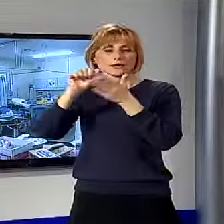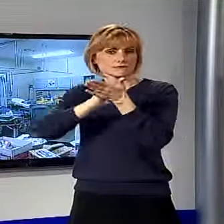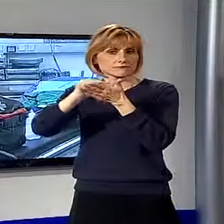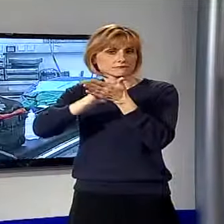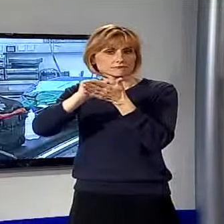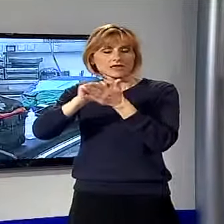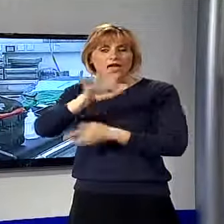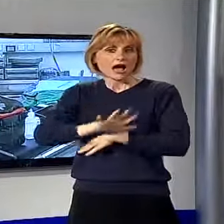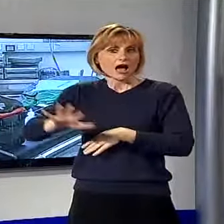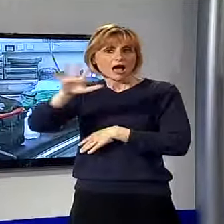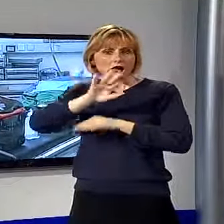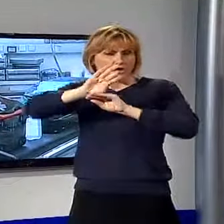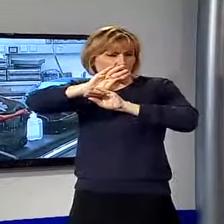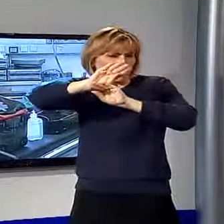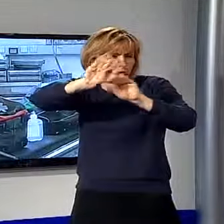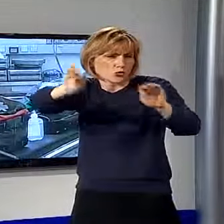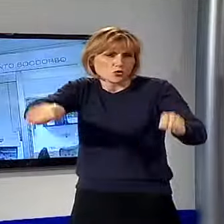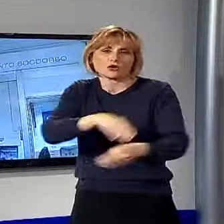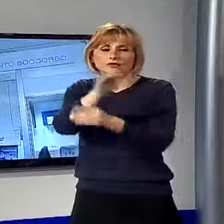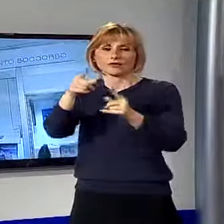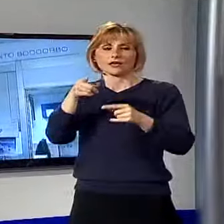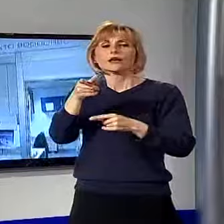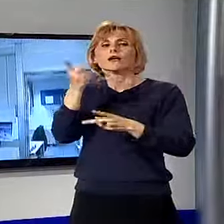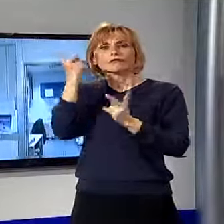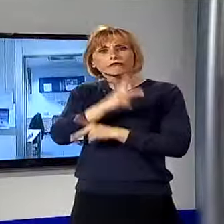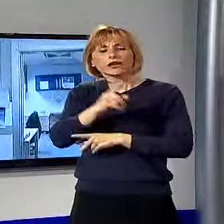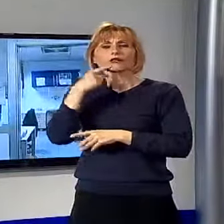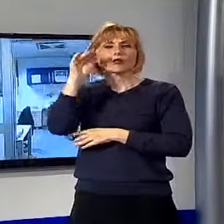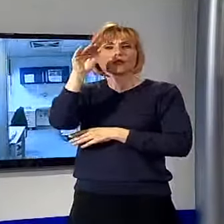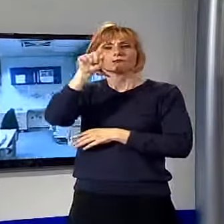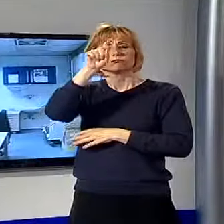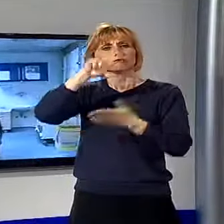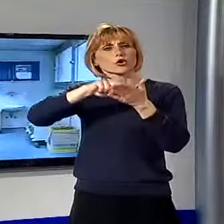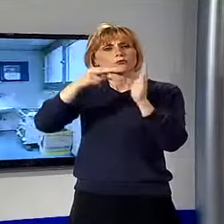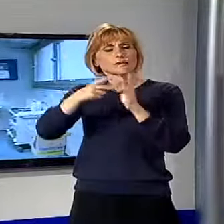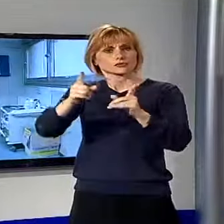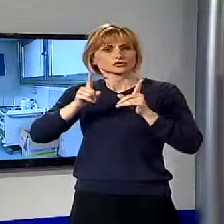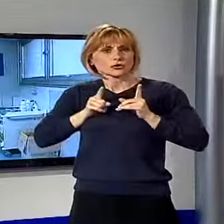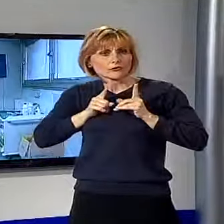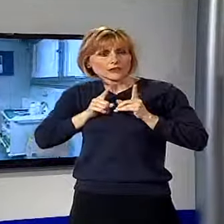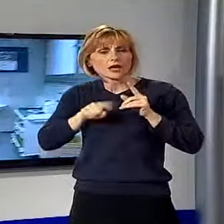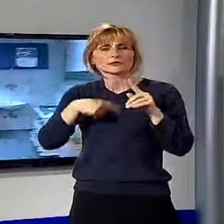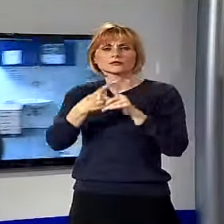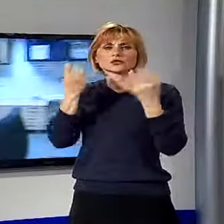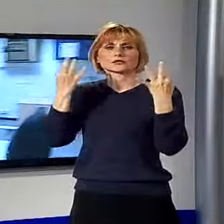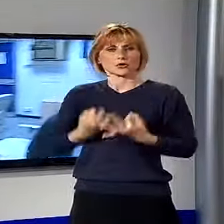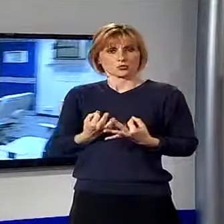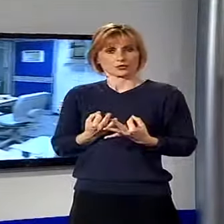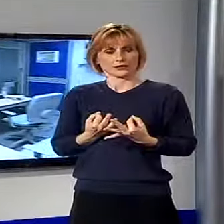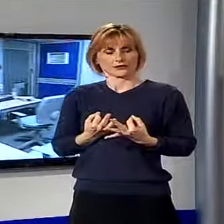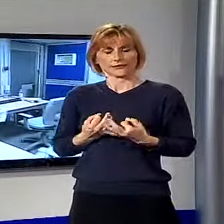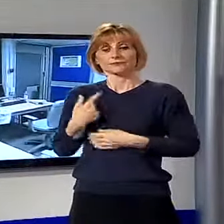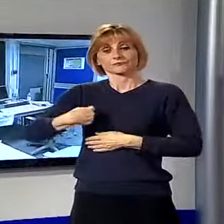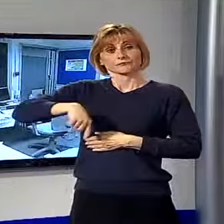parte dell'area rimarrà inutilizzata. Si porrà quindi davvero il problema della sorveglianza e della sicurezza. La nostra